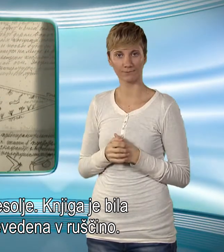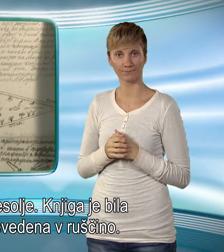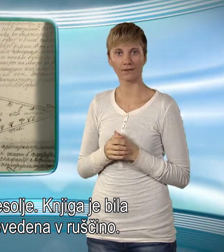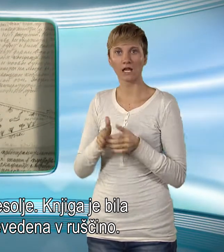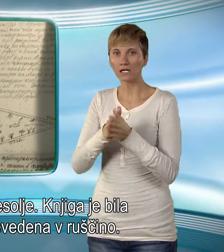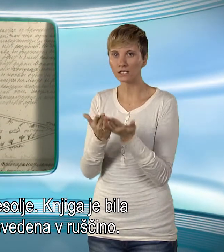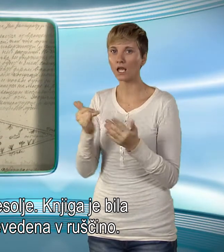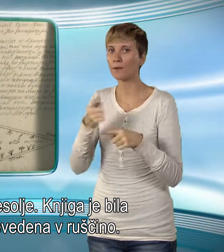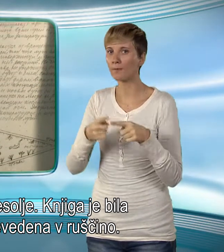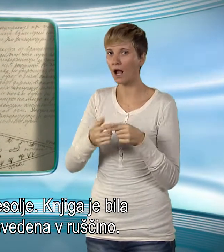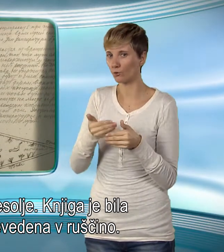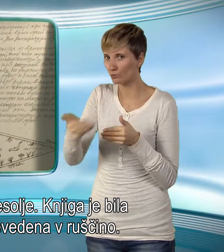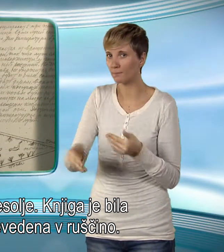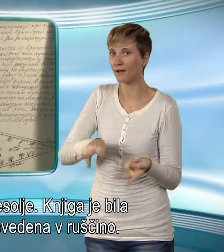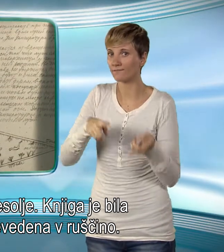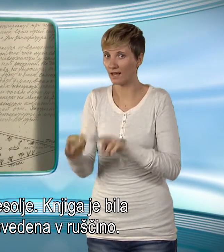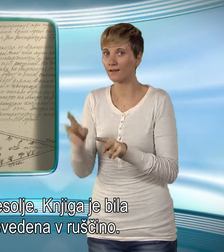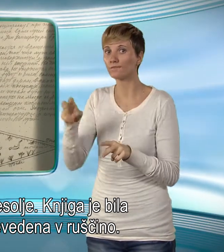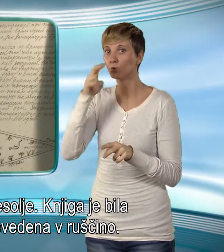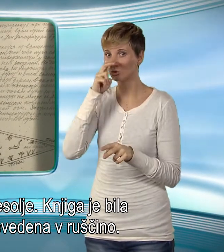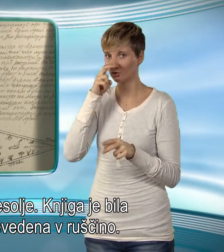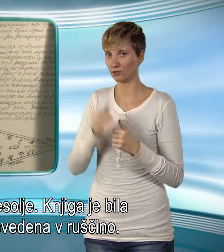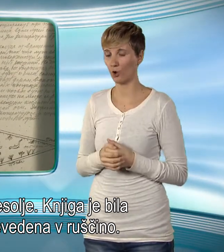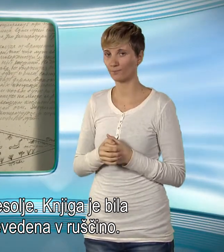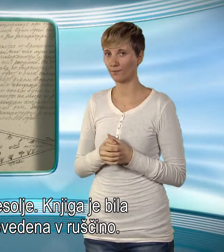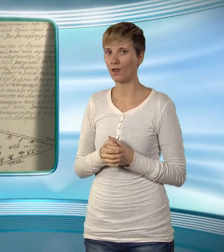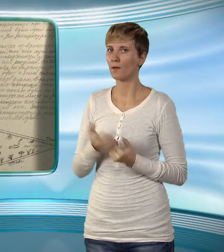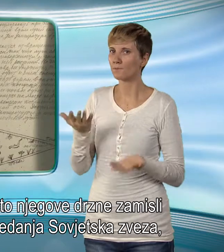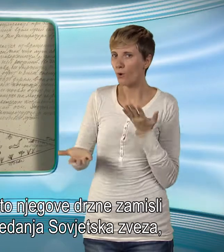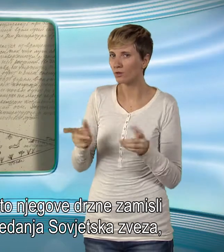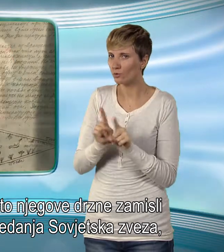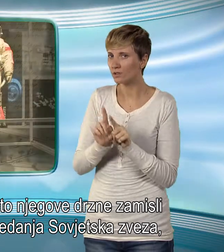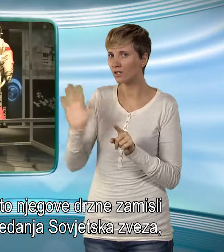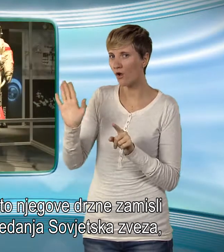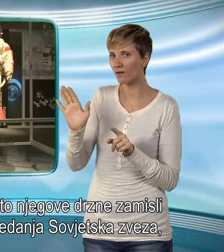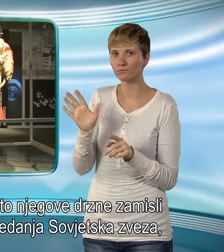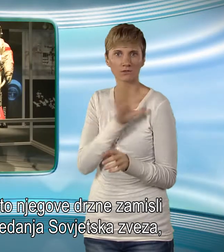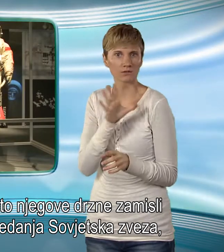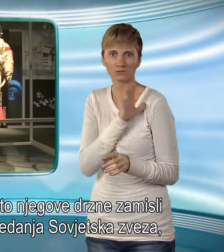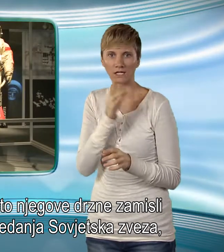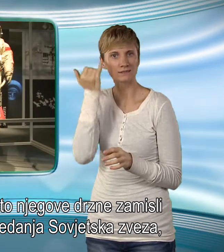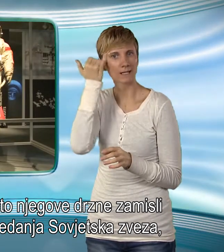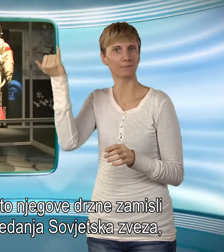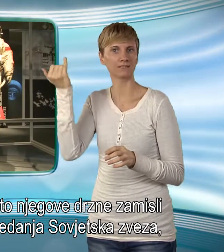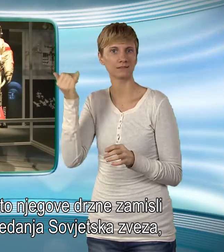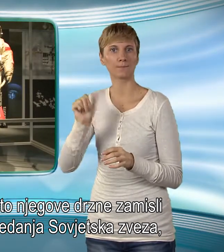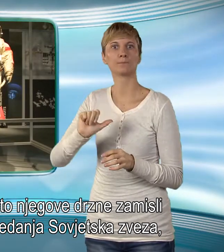Knjiga je bila kmalo prevedena v Ruščino. Morda je tudi zato njegove drzne zamisli prva